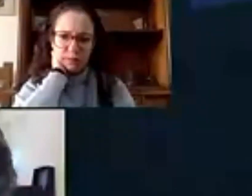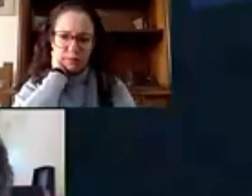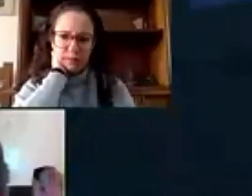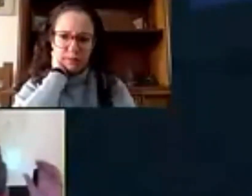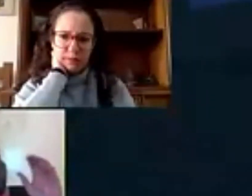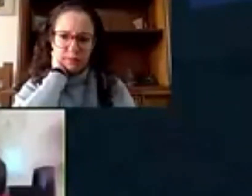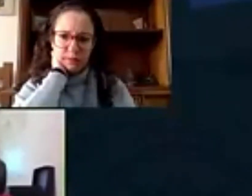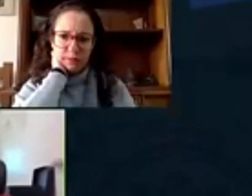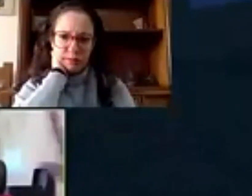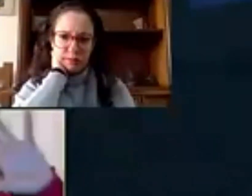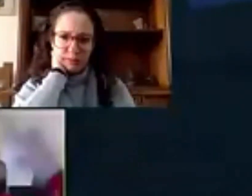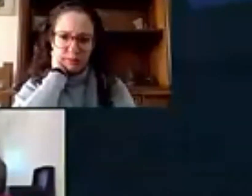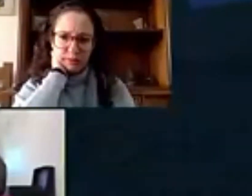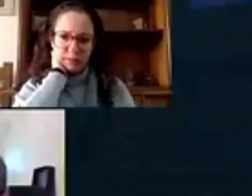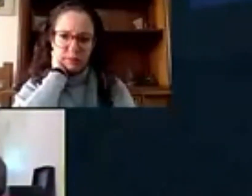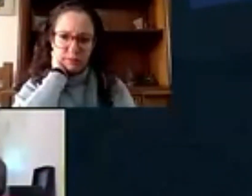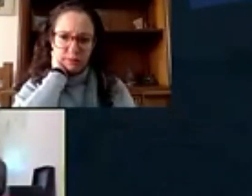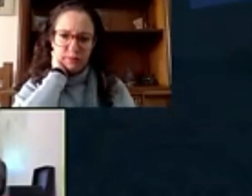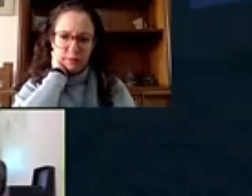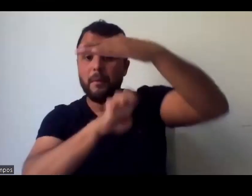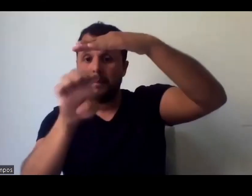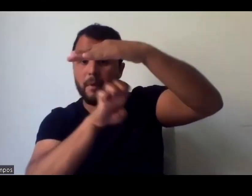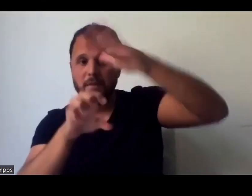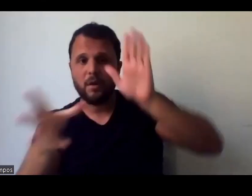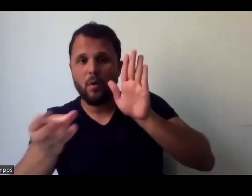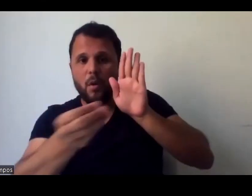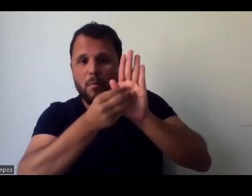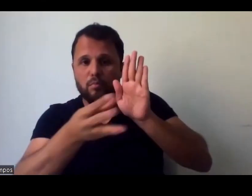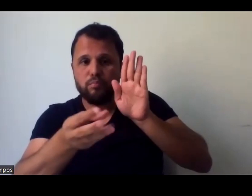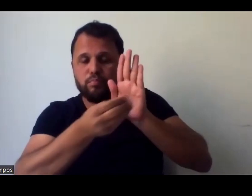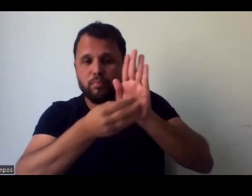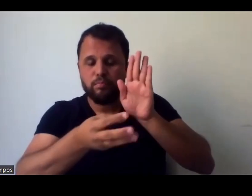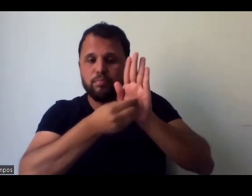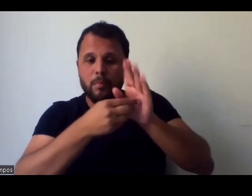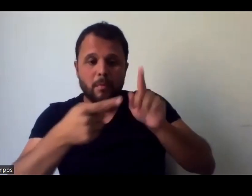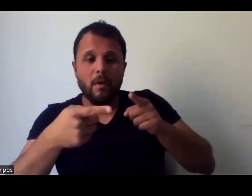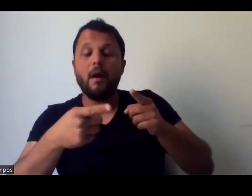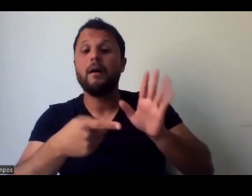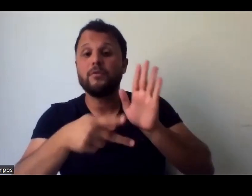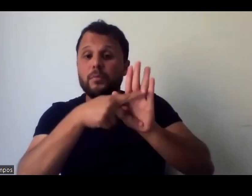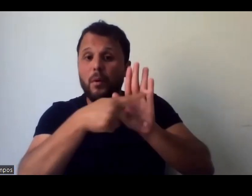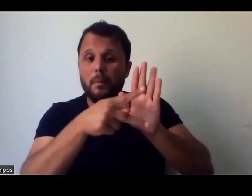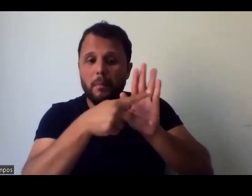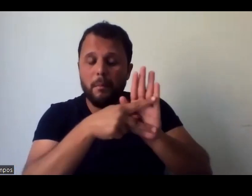as obras. Você abre o link lá, você abre a página, ouça as audiodescrições